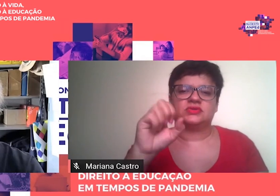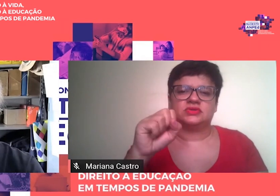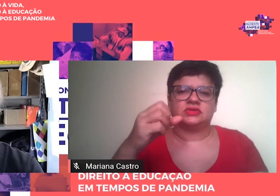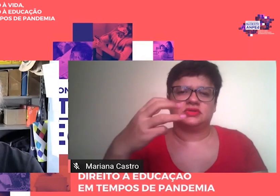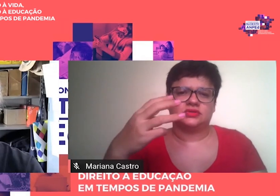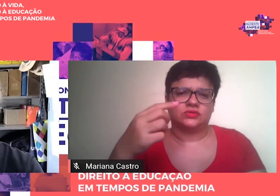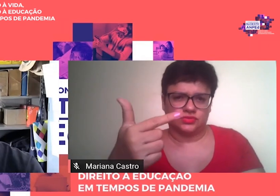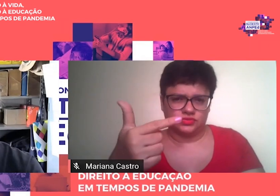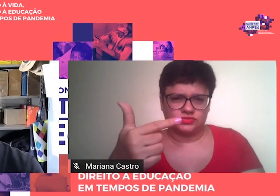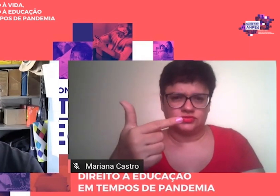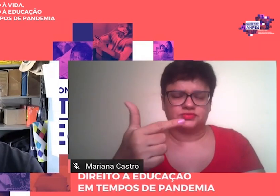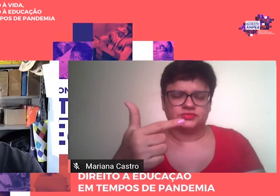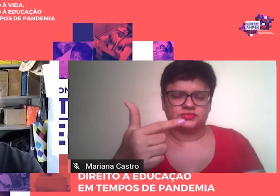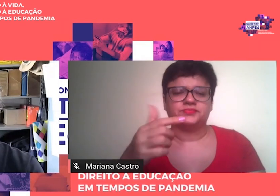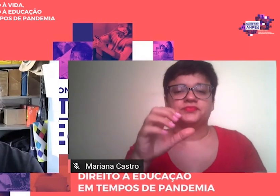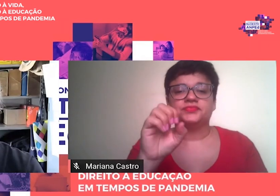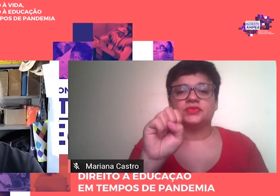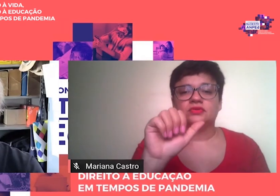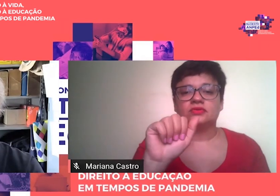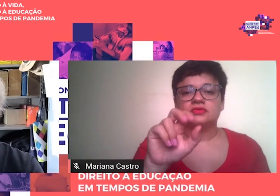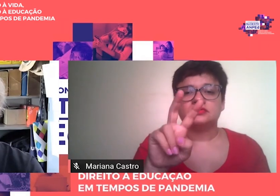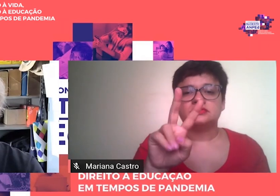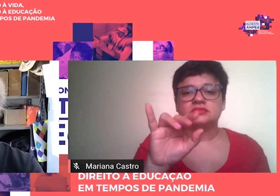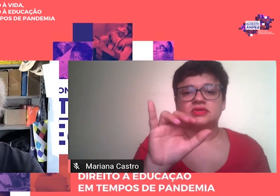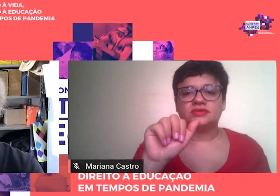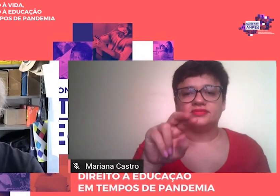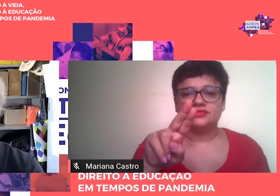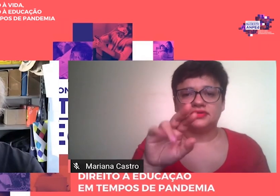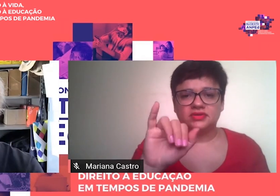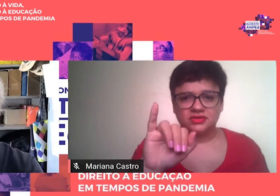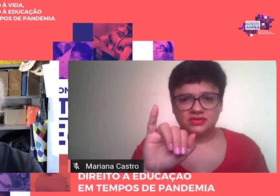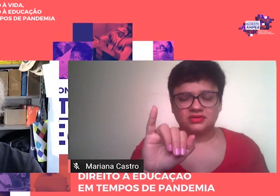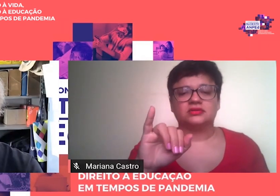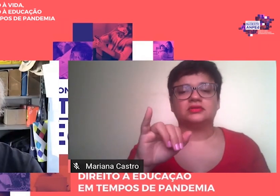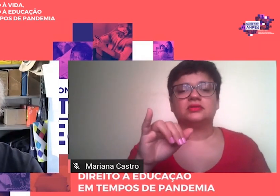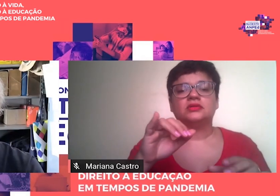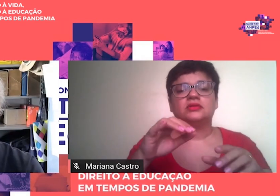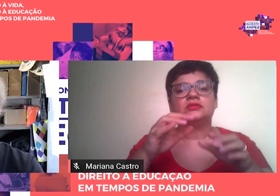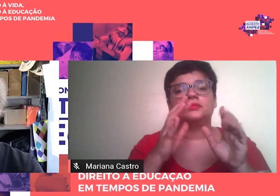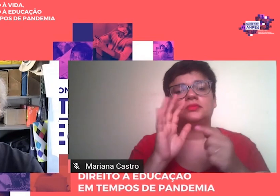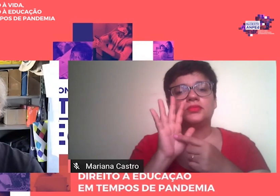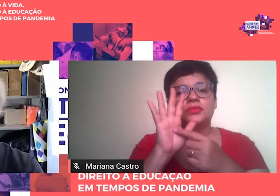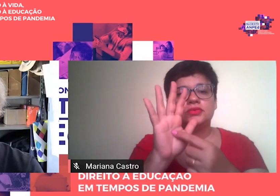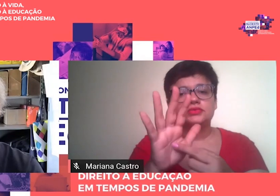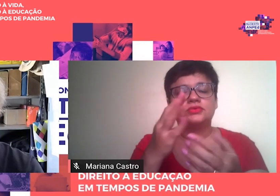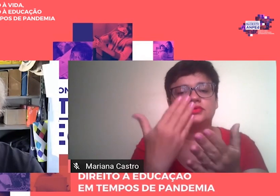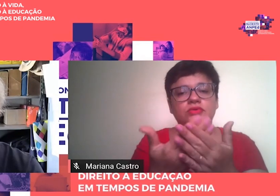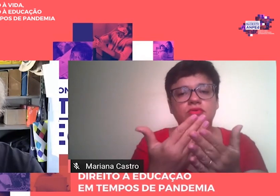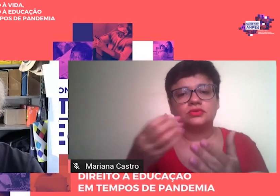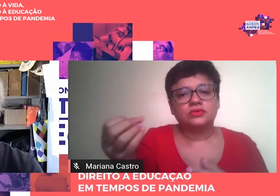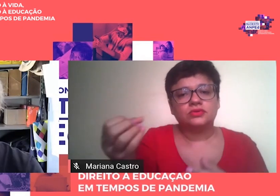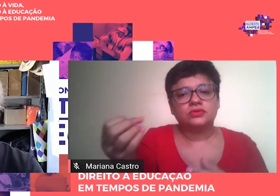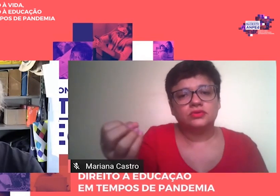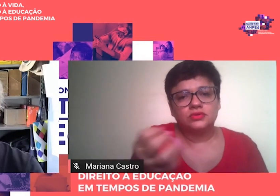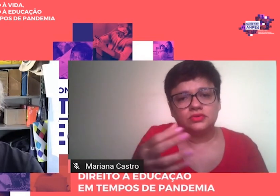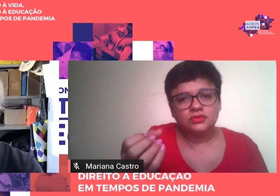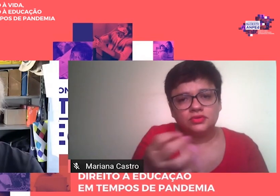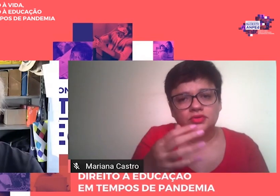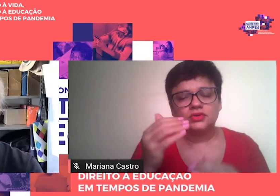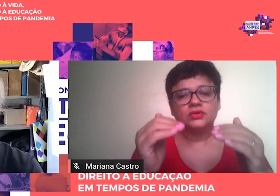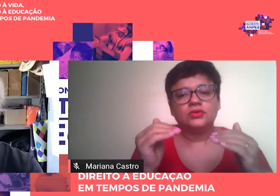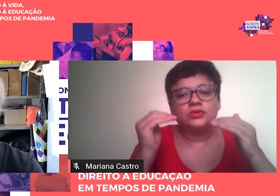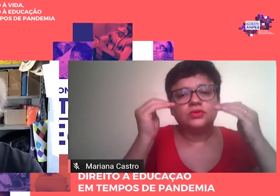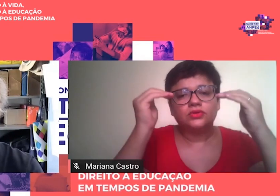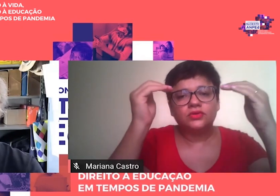reconheceu que, sob alguns aspectos, o Manifesto dos Pioneiros da Educação Nova chegou a ultrapassar a concepção liberal